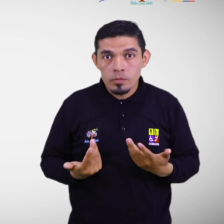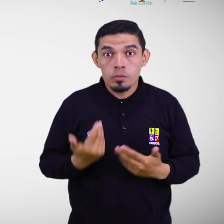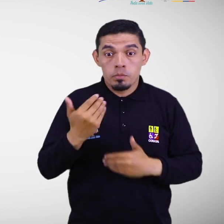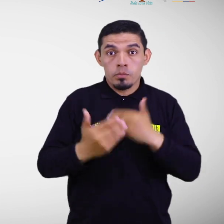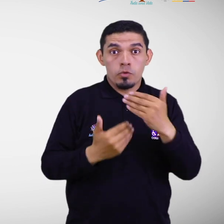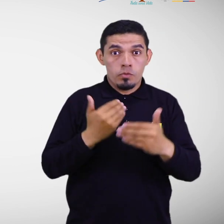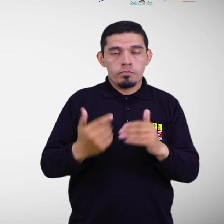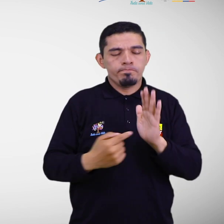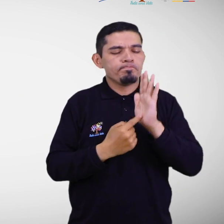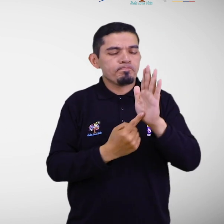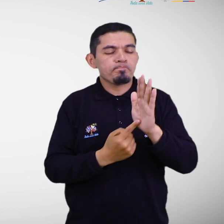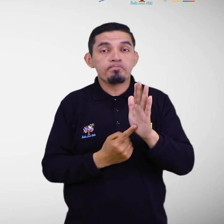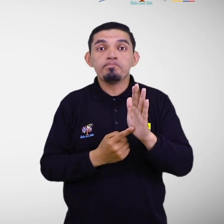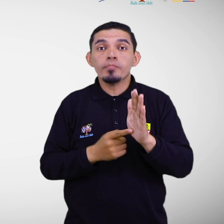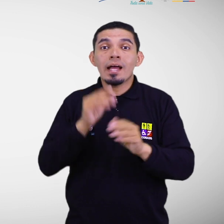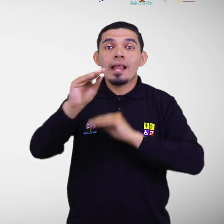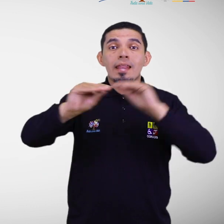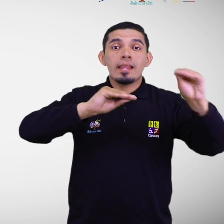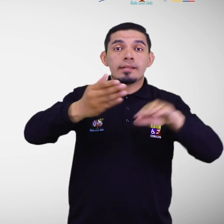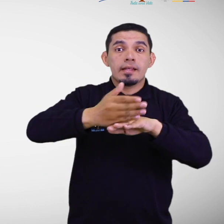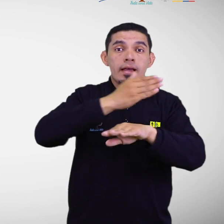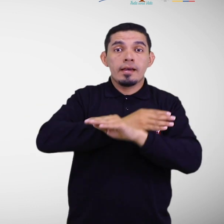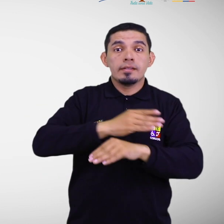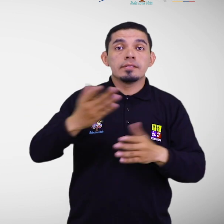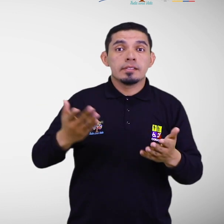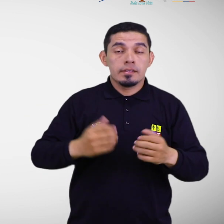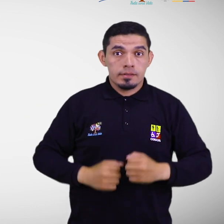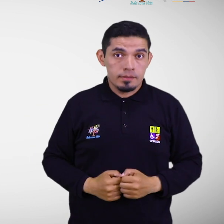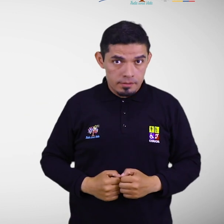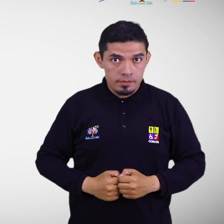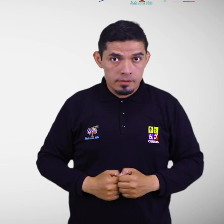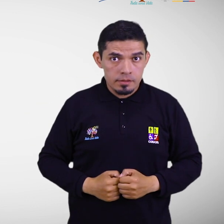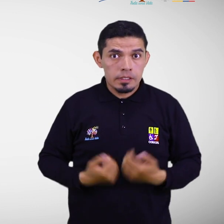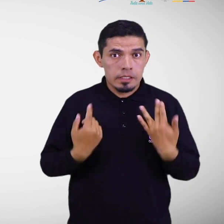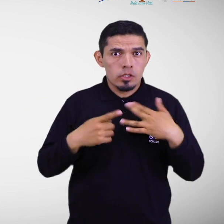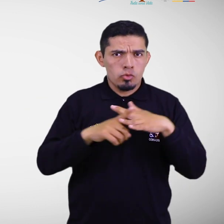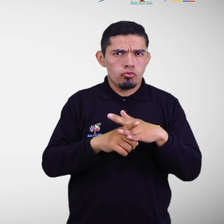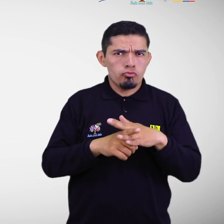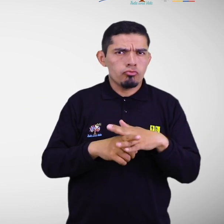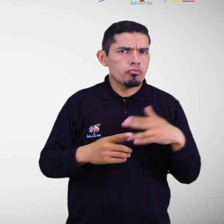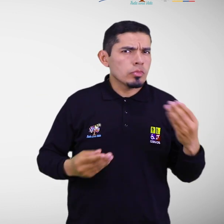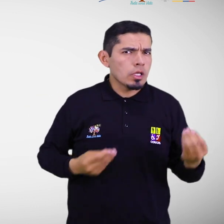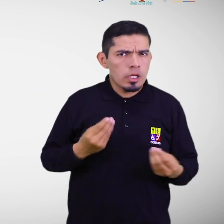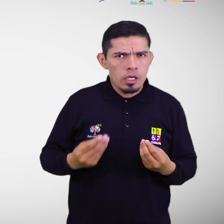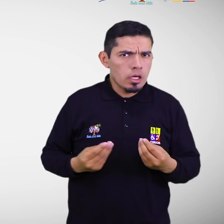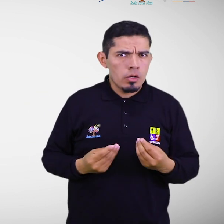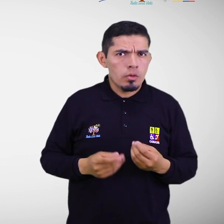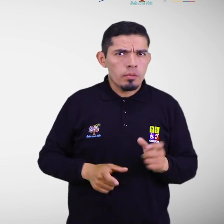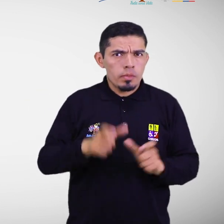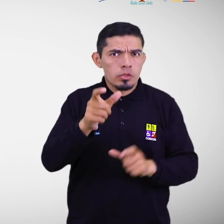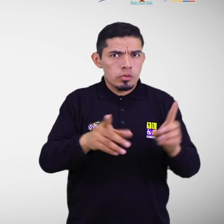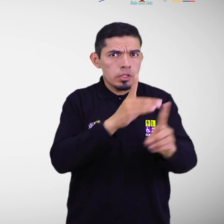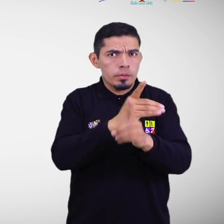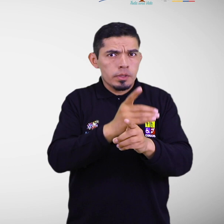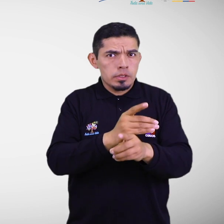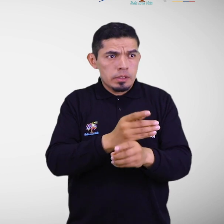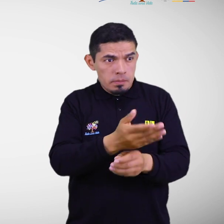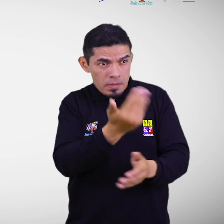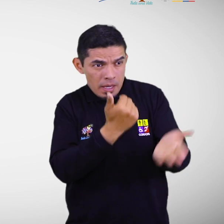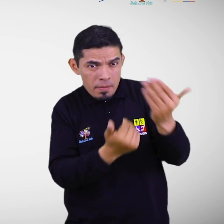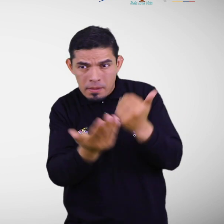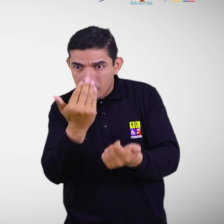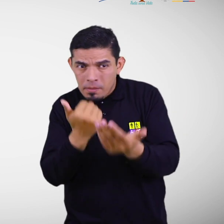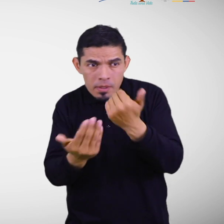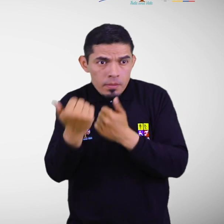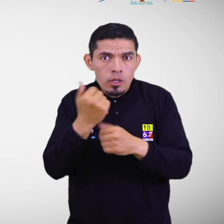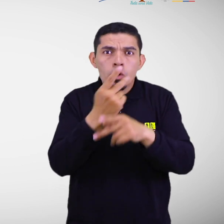de alerta temprana inclusivo, SAT, es implementar procedimientos dirigidos a las personas con discapacidad. Que